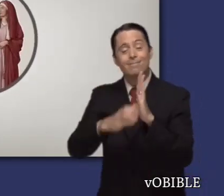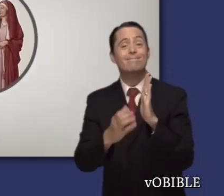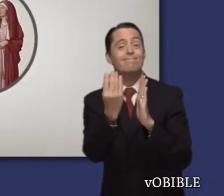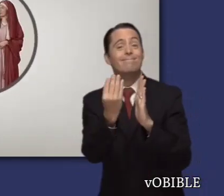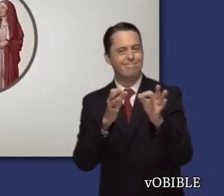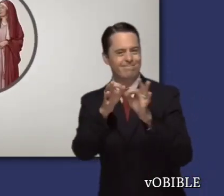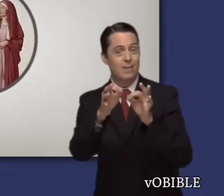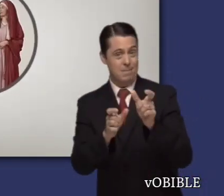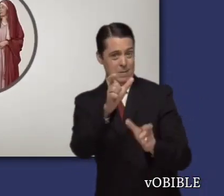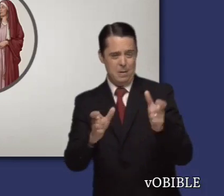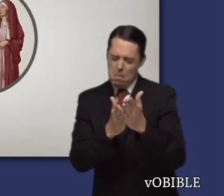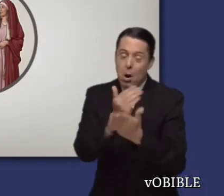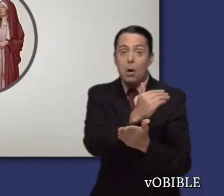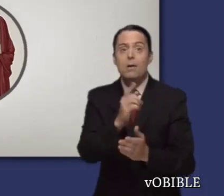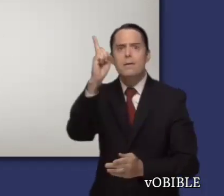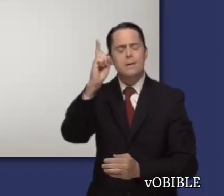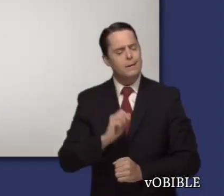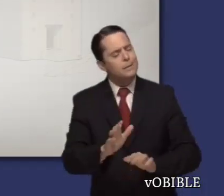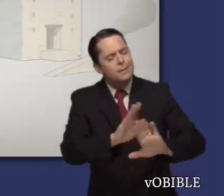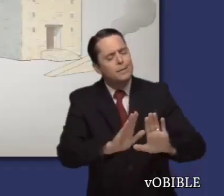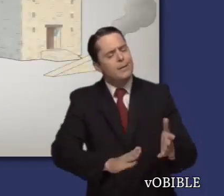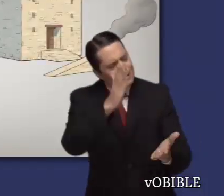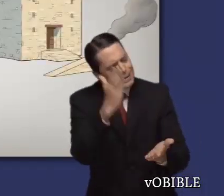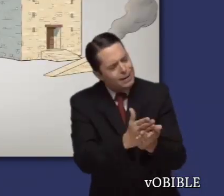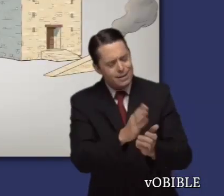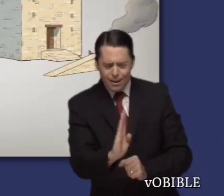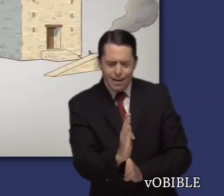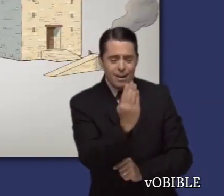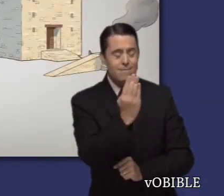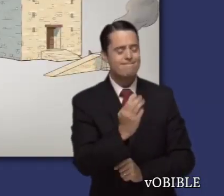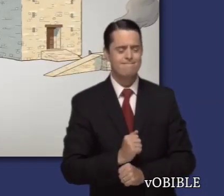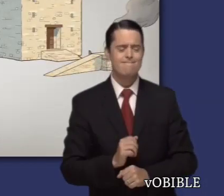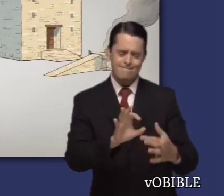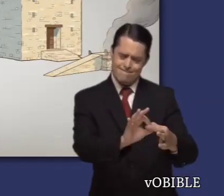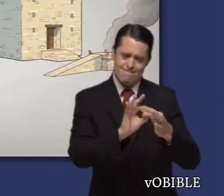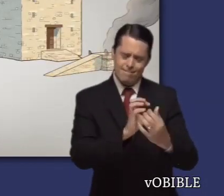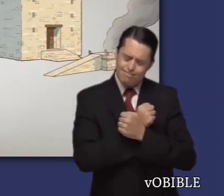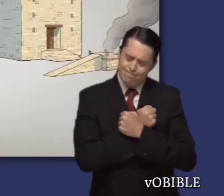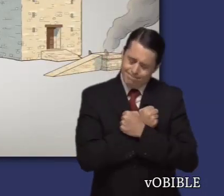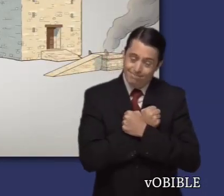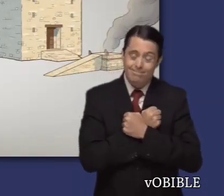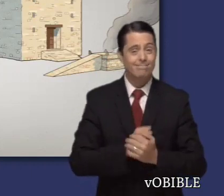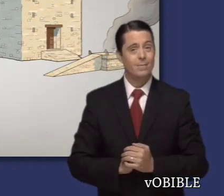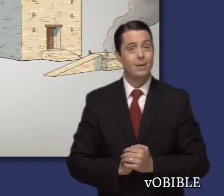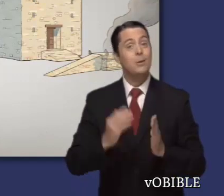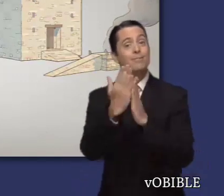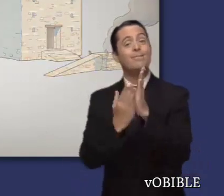conmovedora invitación a Israel para que regrese a Jehová. Él le asegura que será misericordioso.